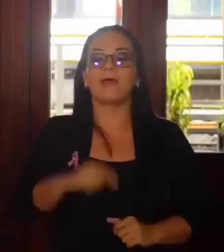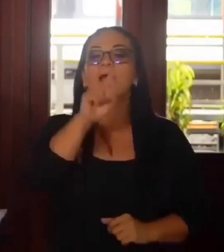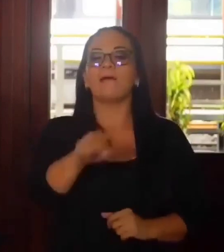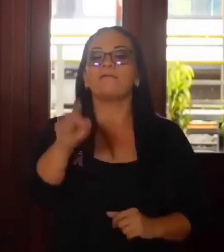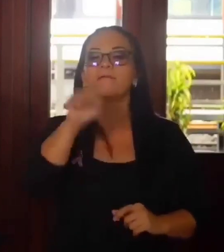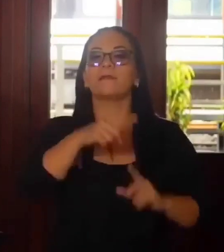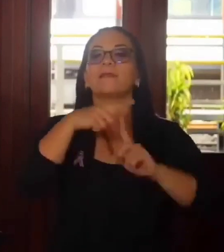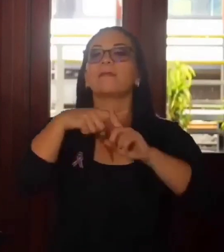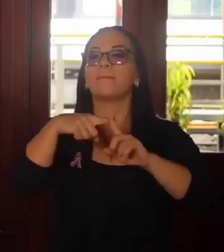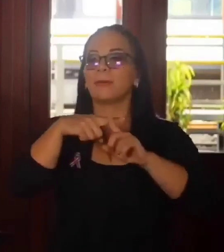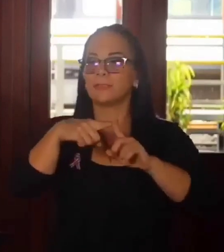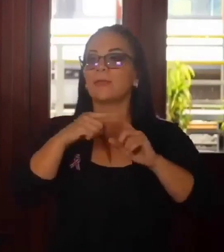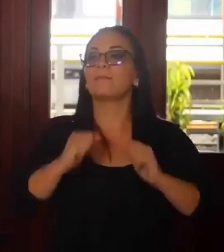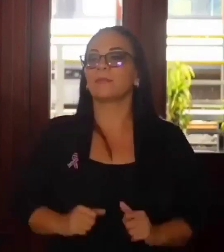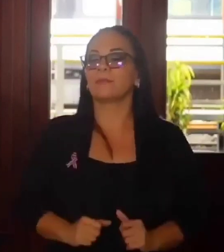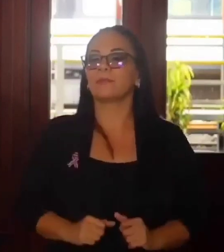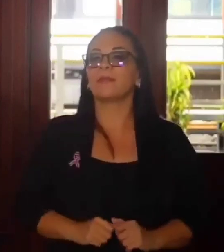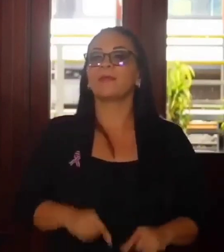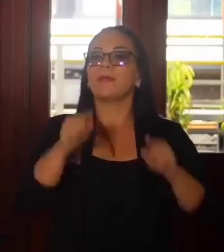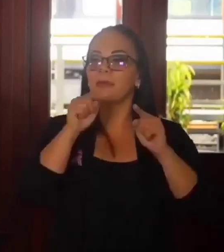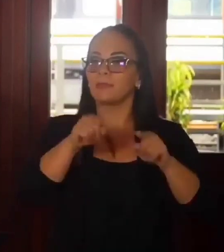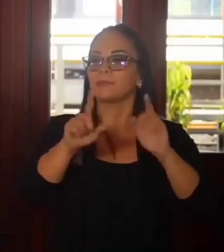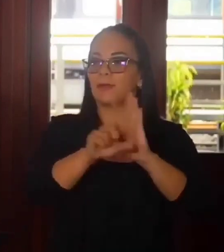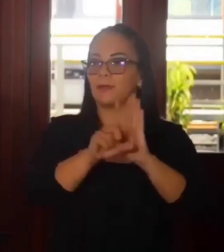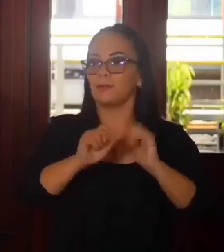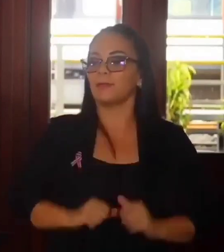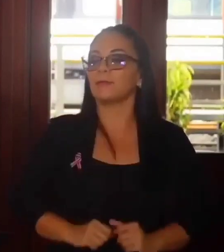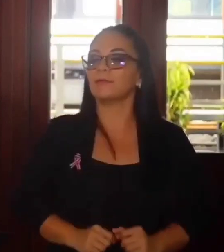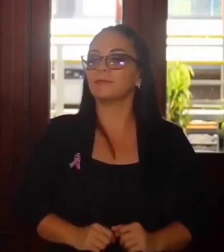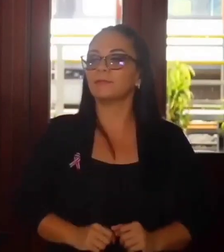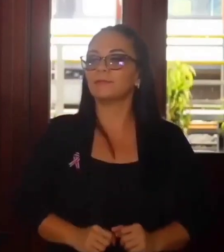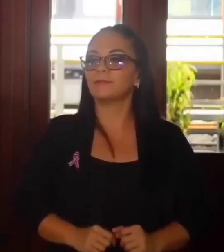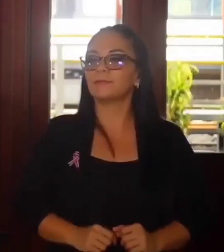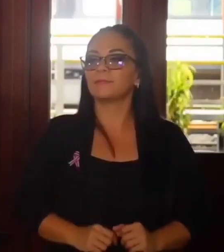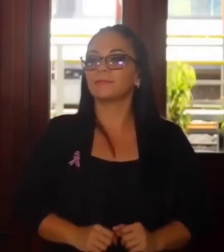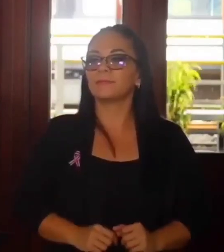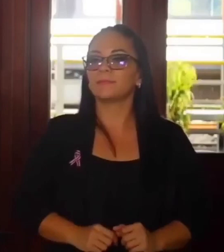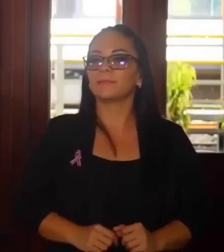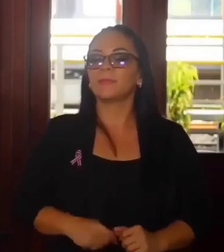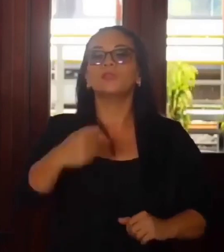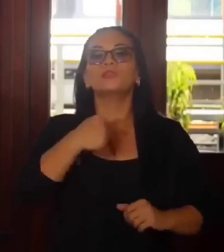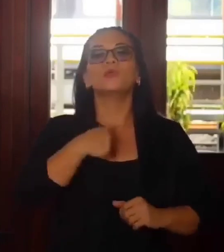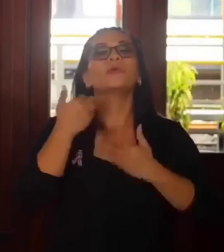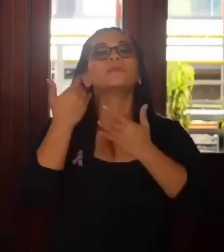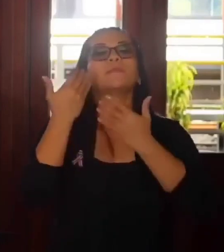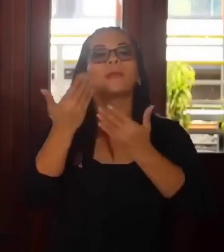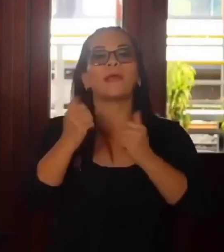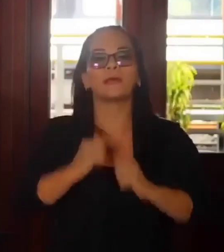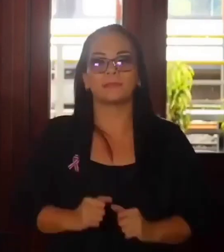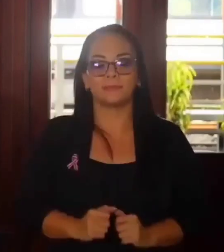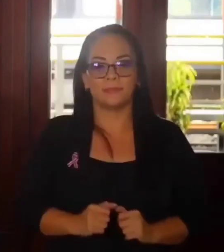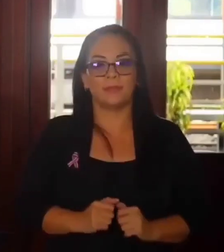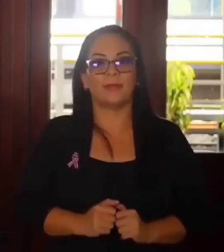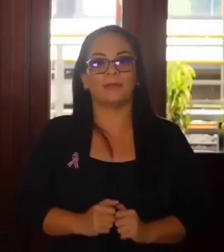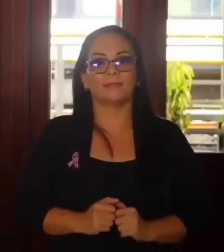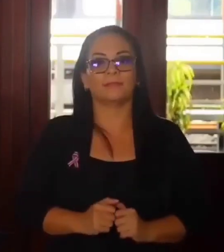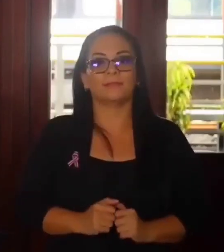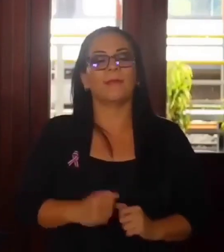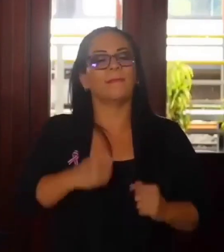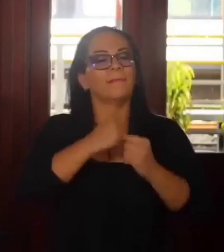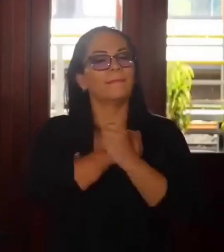parcialmente esta ley, con la esperanza patriótica